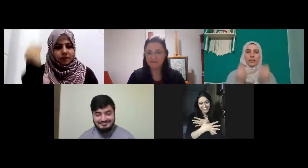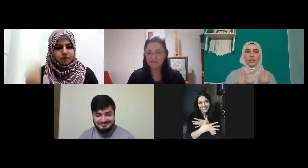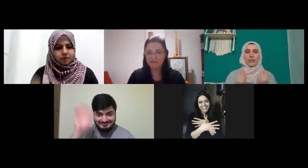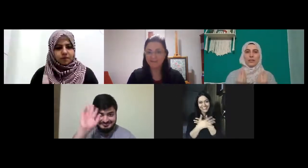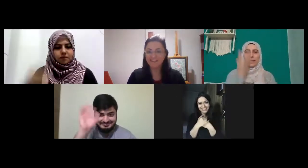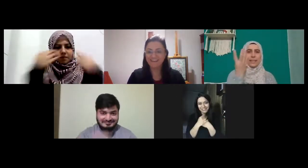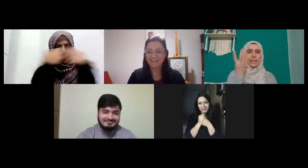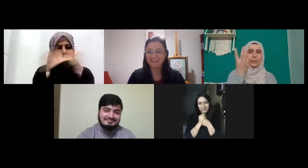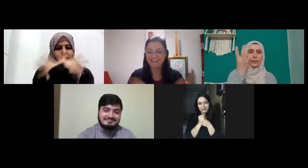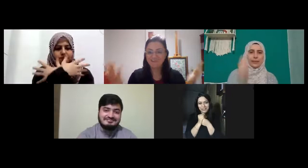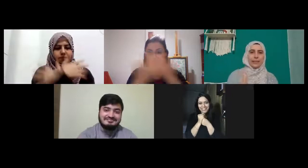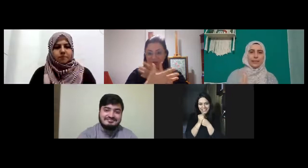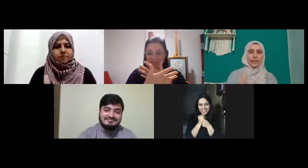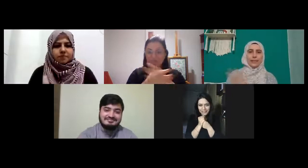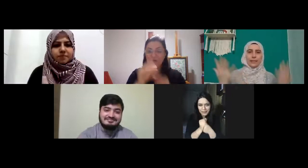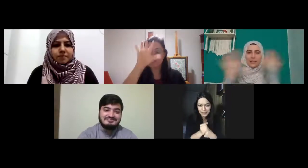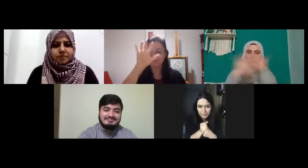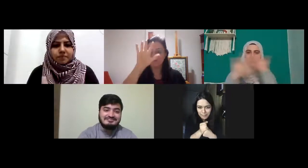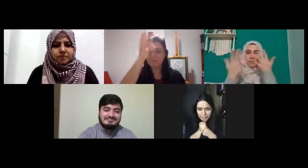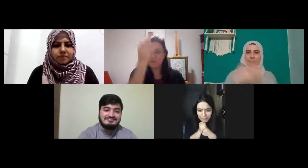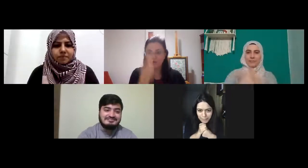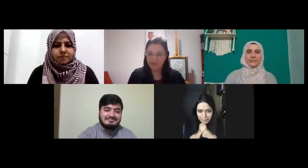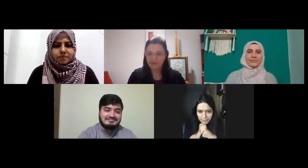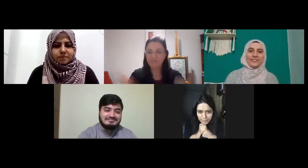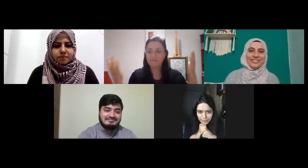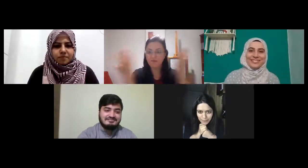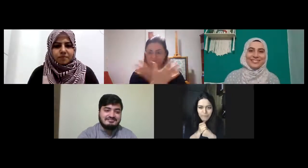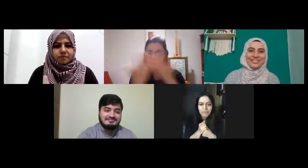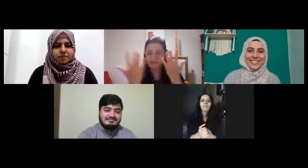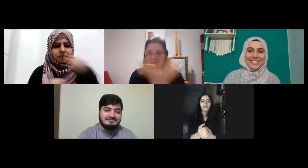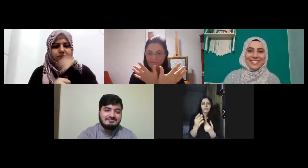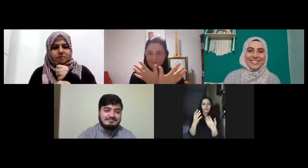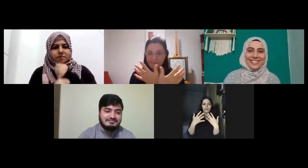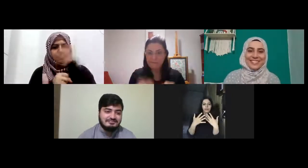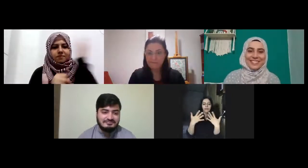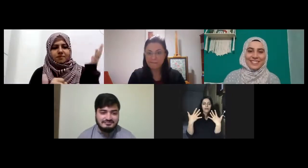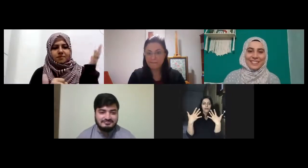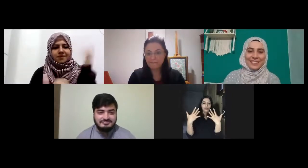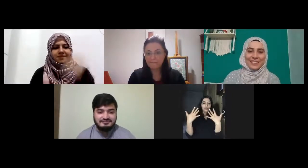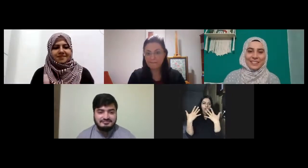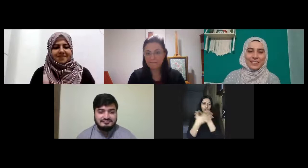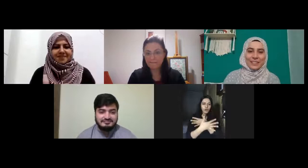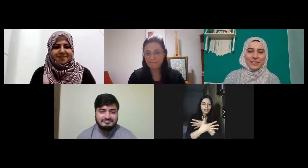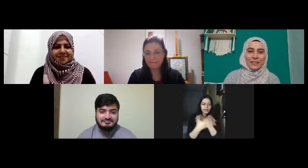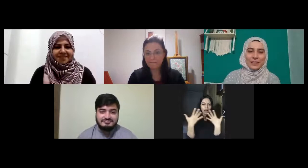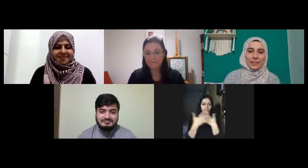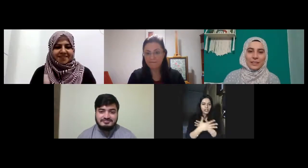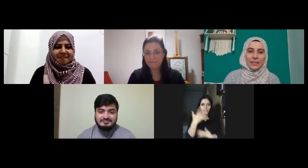harika bir sene iyi akşamlar böyle böyle mi şöyle akşam şu